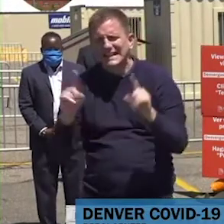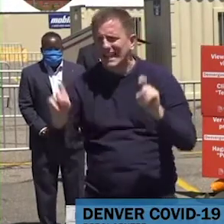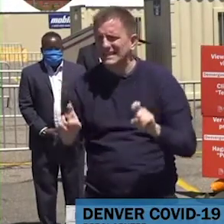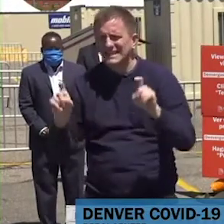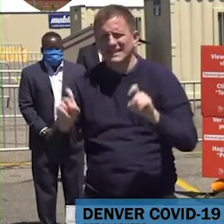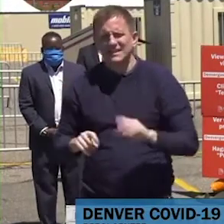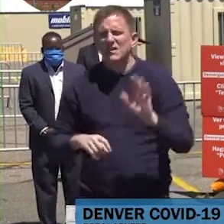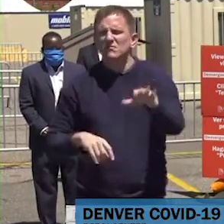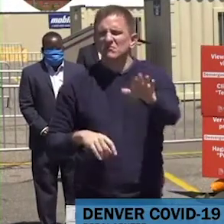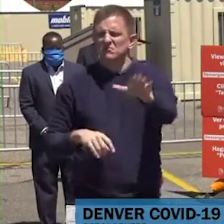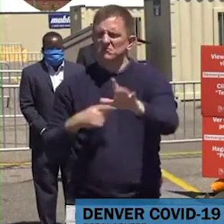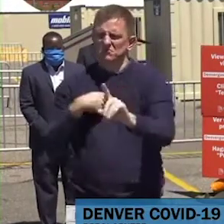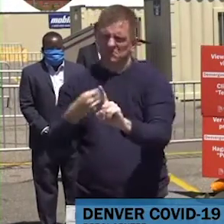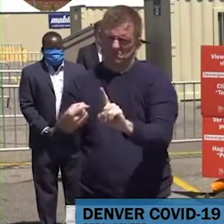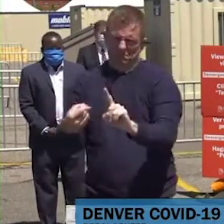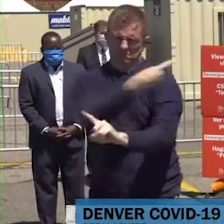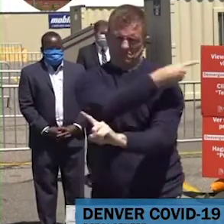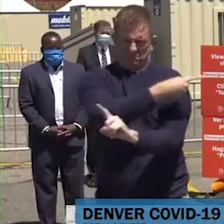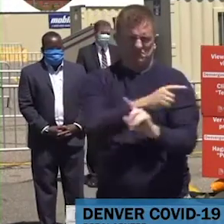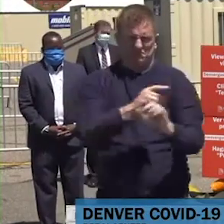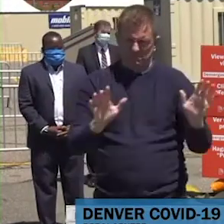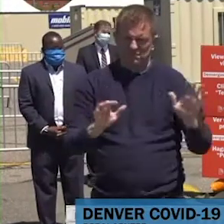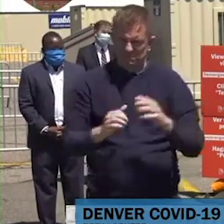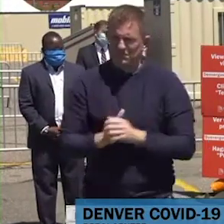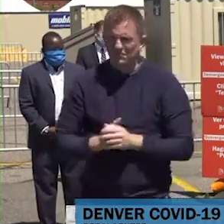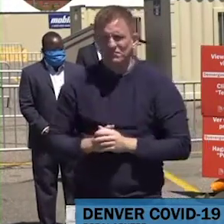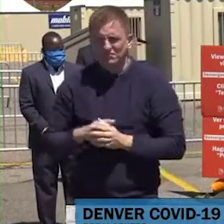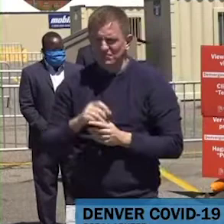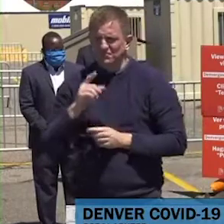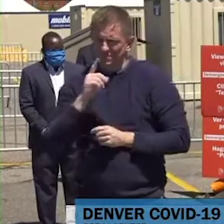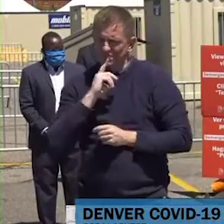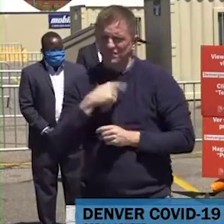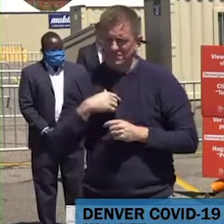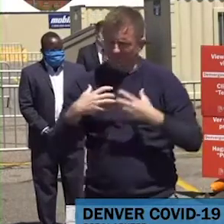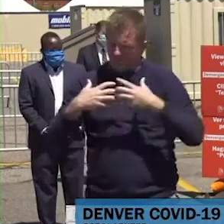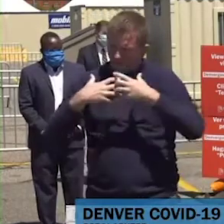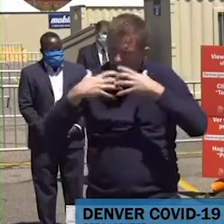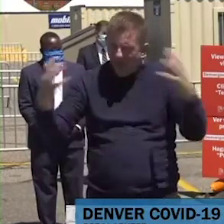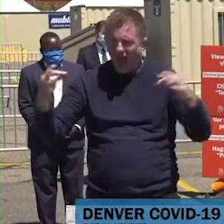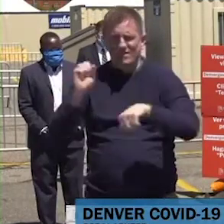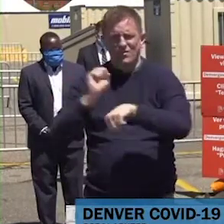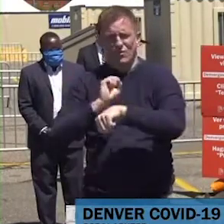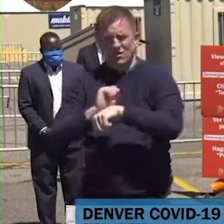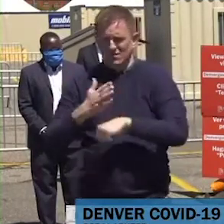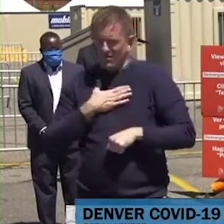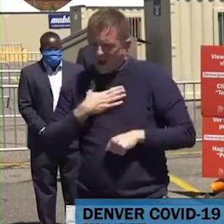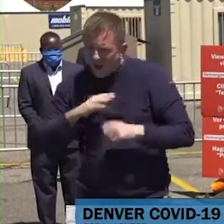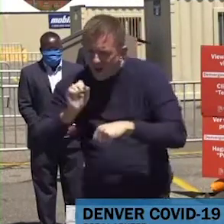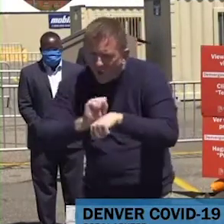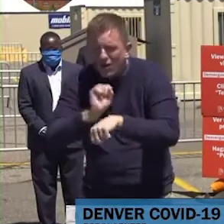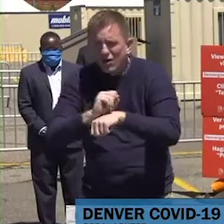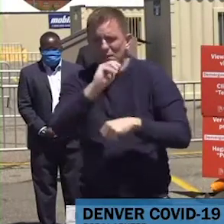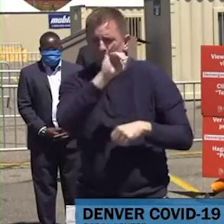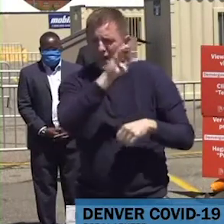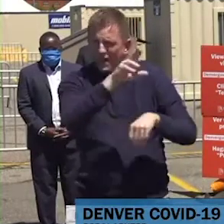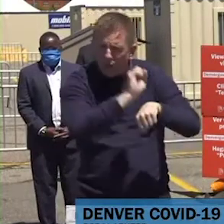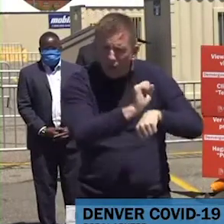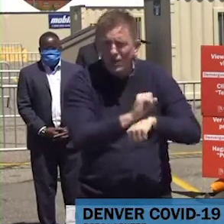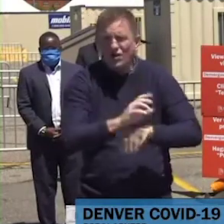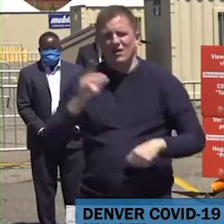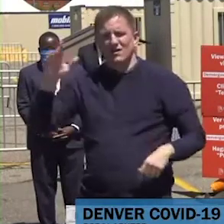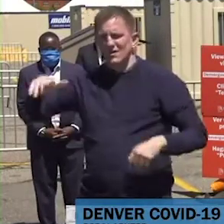equipos estatales, el centro de operaciones de emergencias, la Guardia Nacional, todos colaborando con proveedores